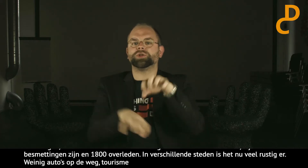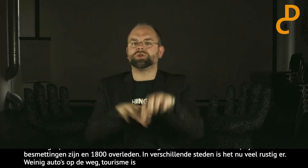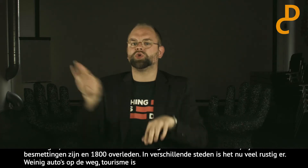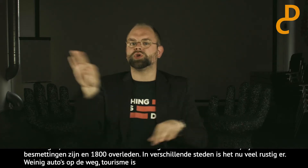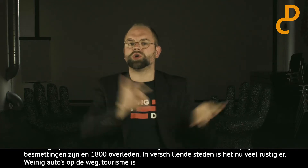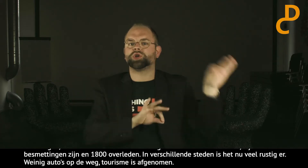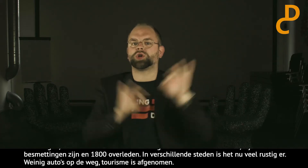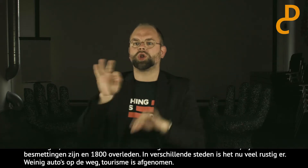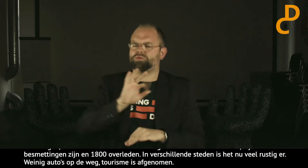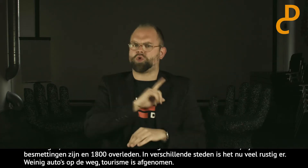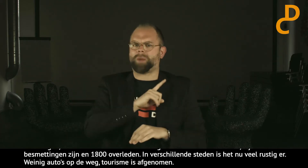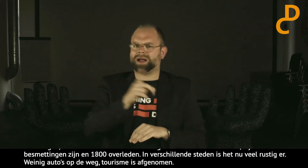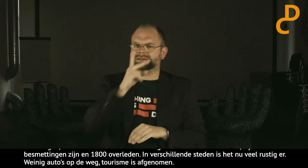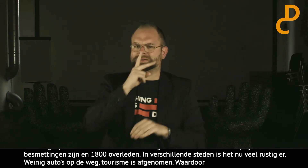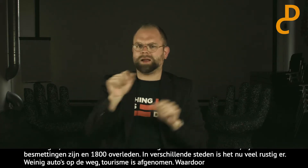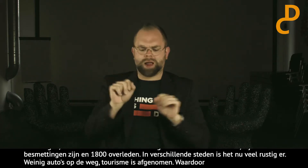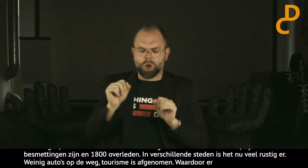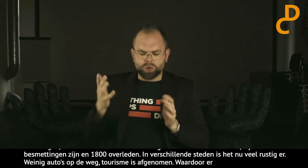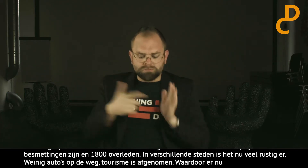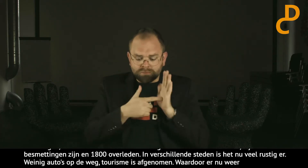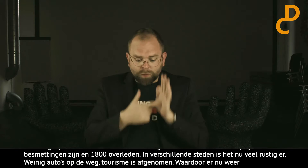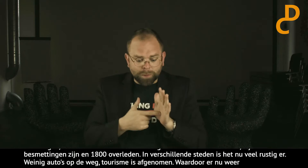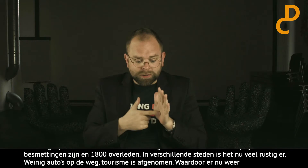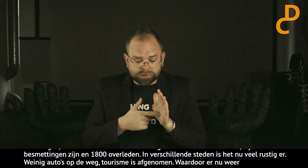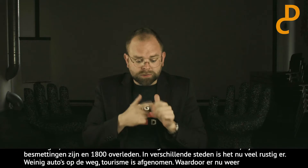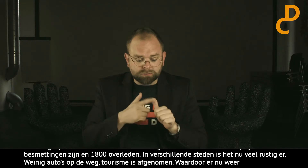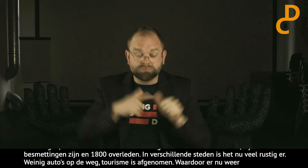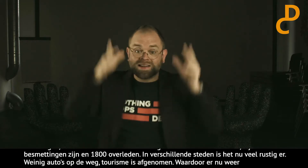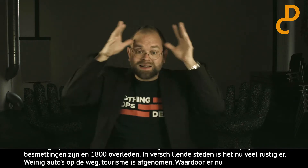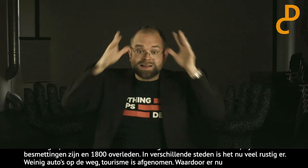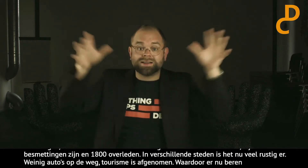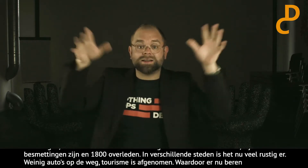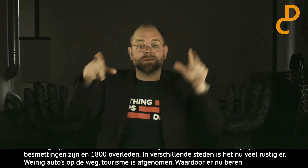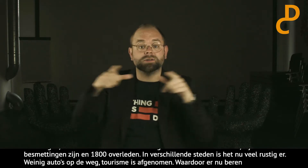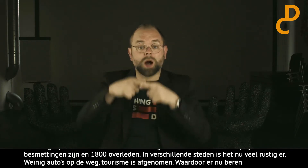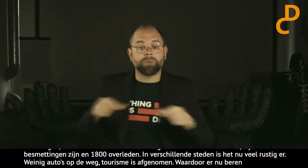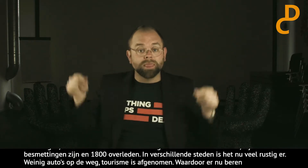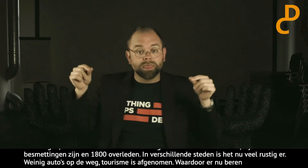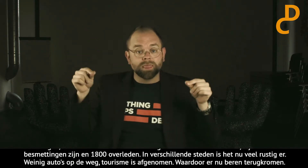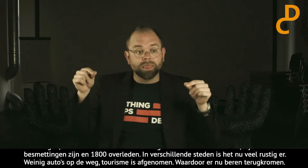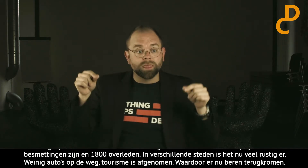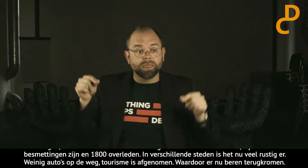nu dieren terugkomen. En die zie je niet zo snel. Bijvoorbeeld een reë in Japan.